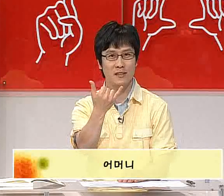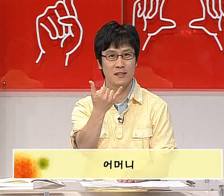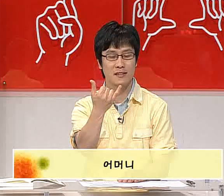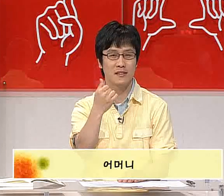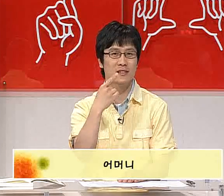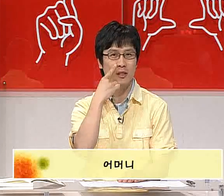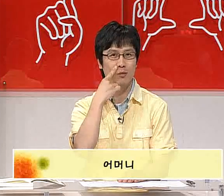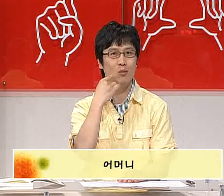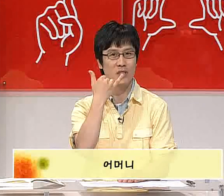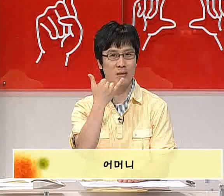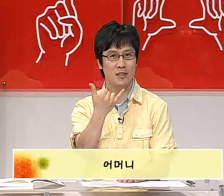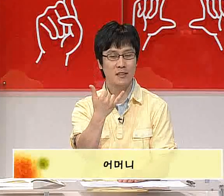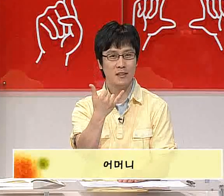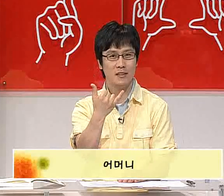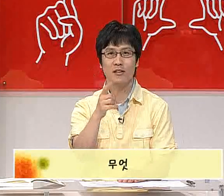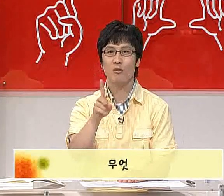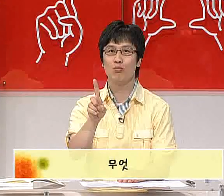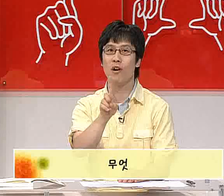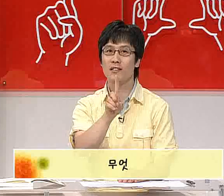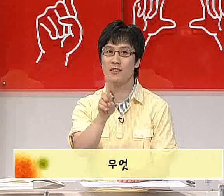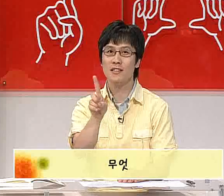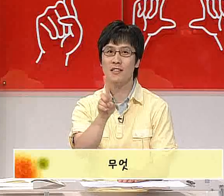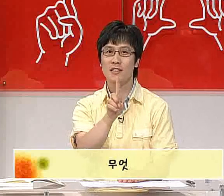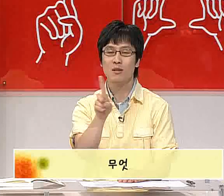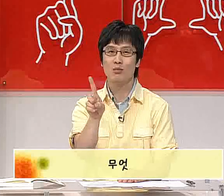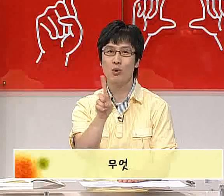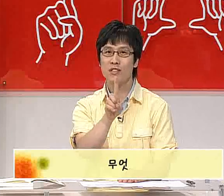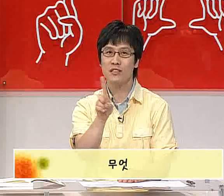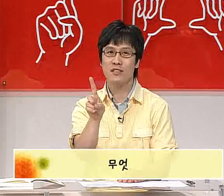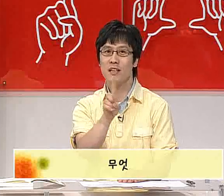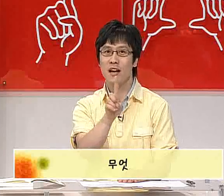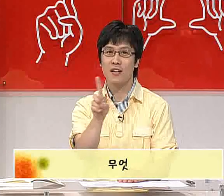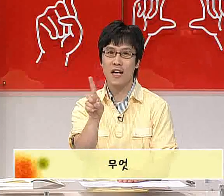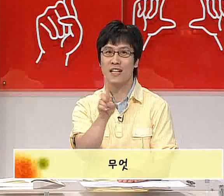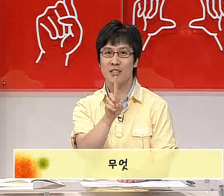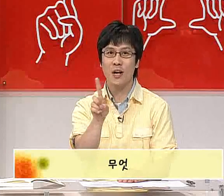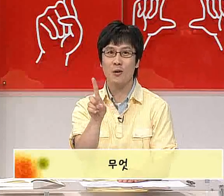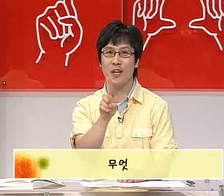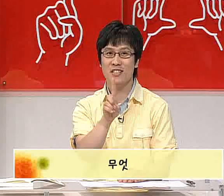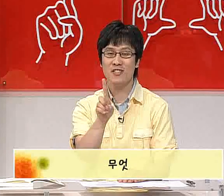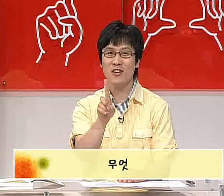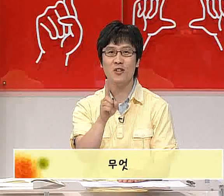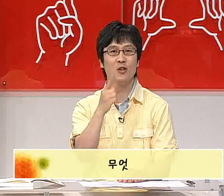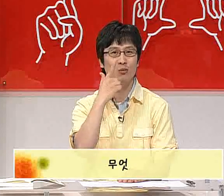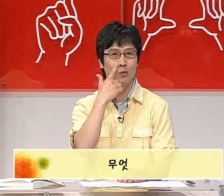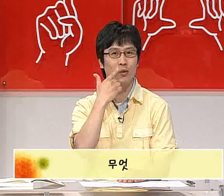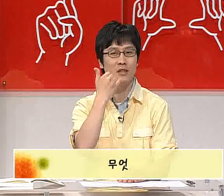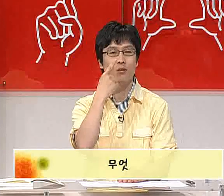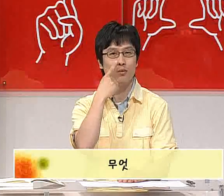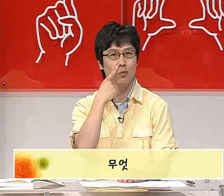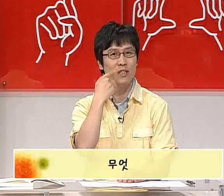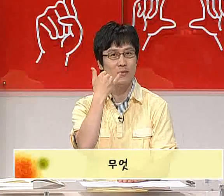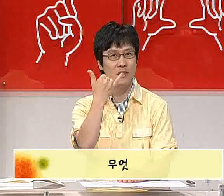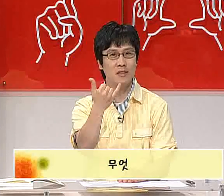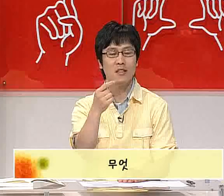부모님은 무엇을, 무엇을은 잘 기억하고 계시죠? 부모님은